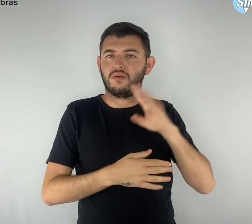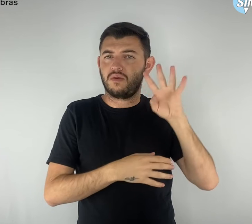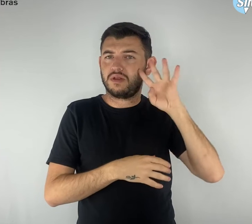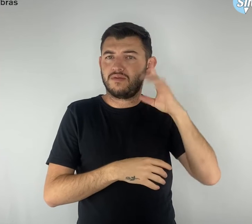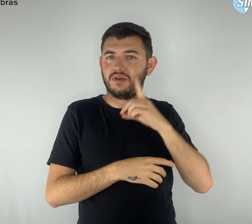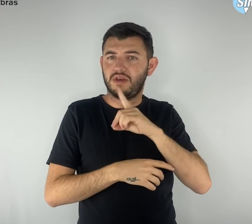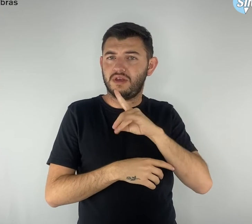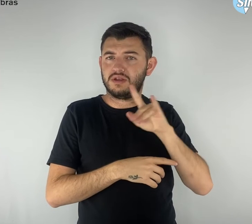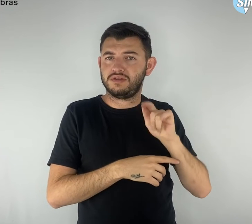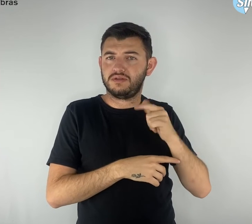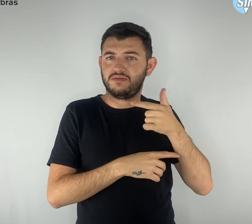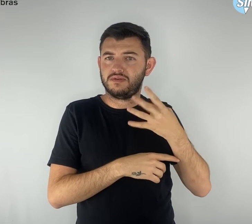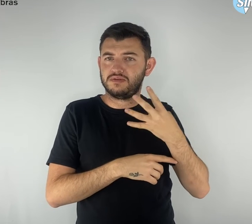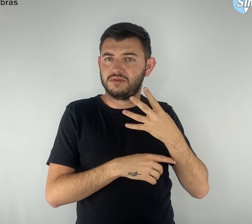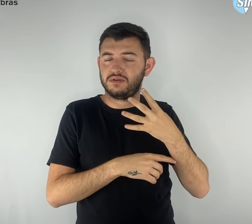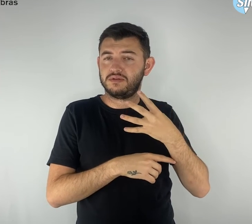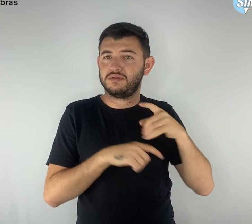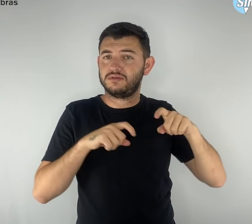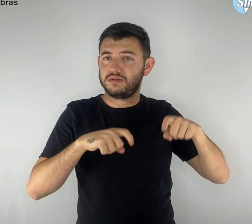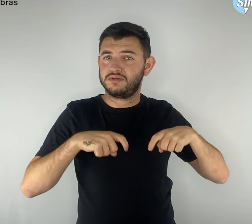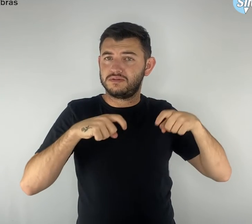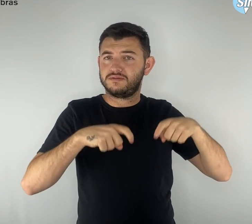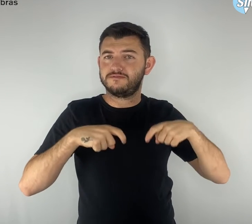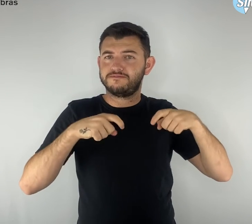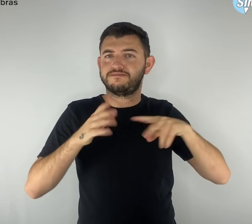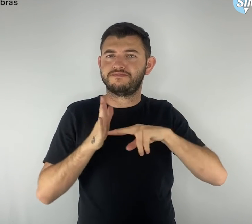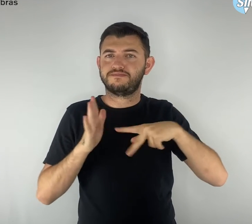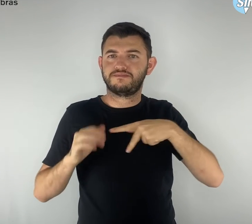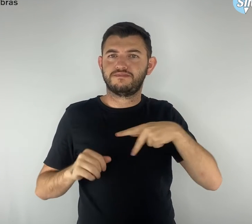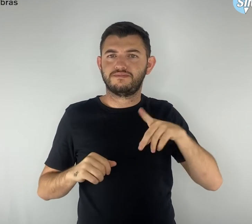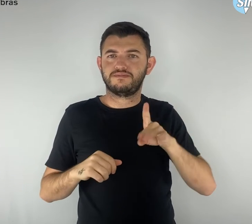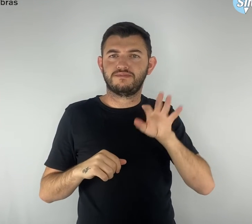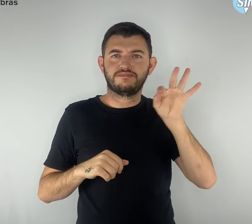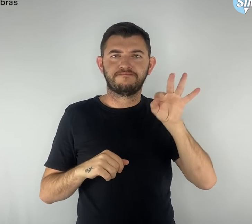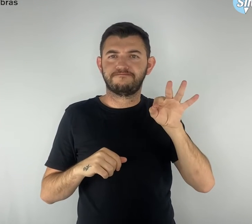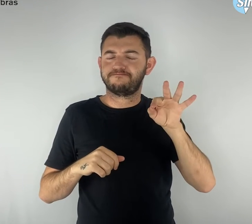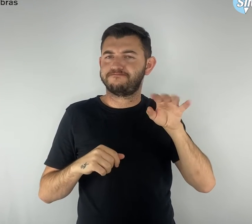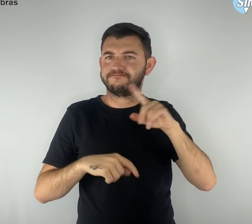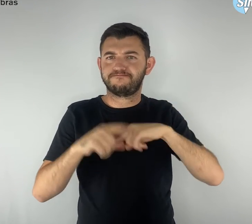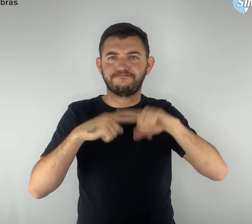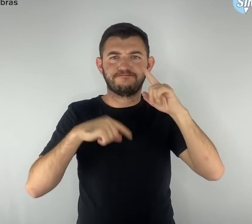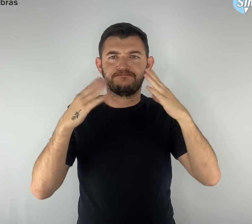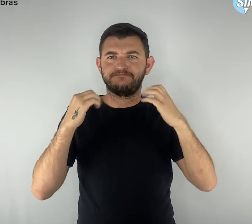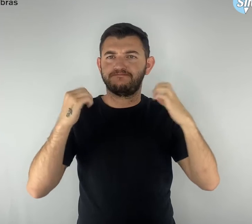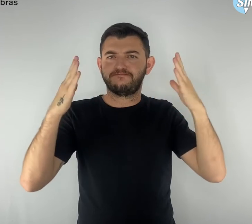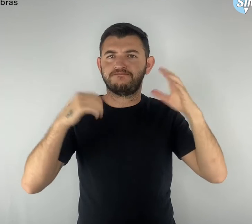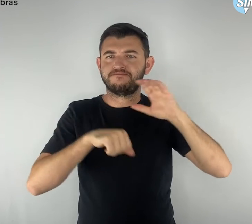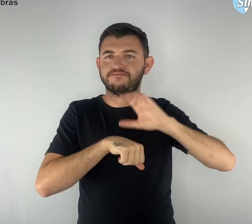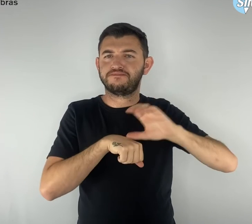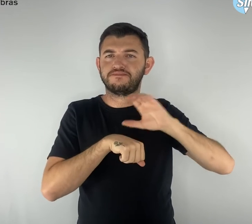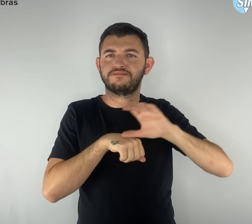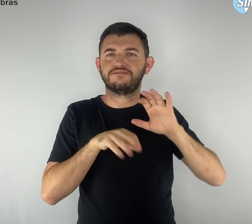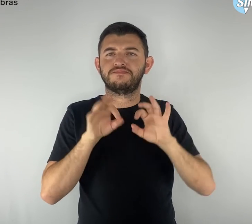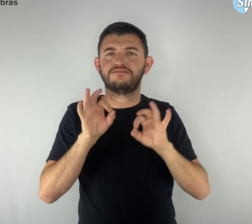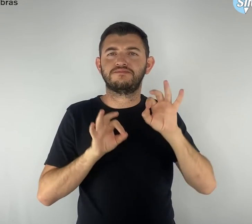Chácara do SimproDF, foi um sucesso. O curso é uma realização da Secretaria de